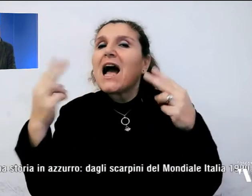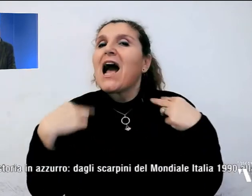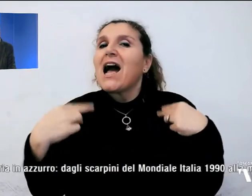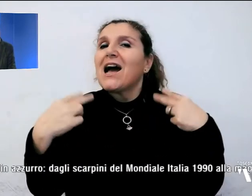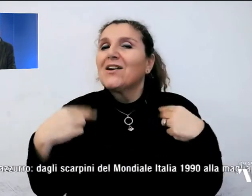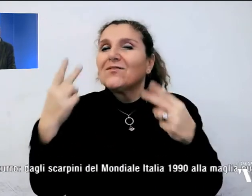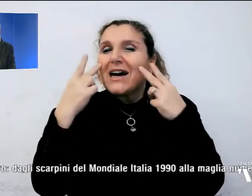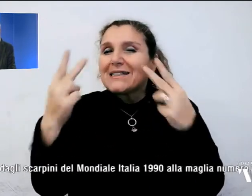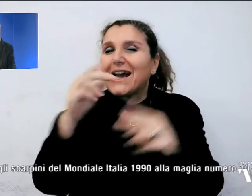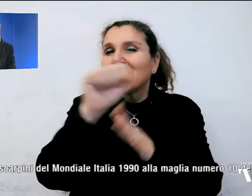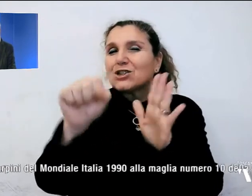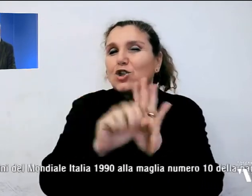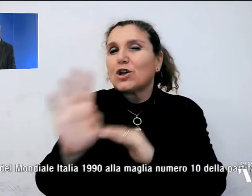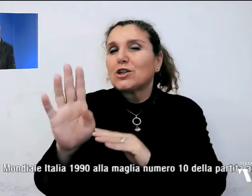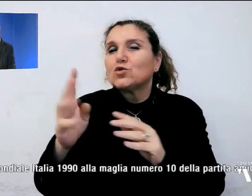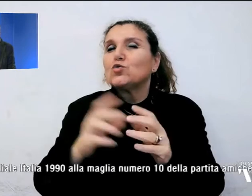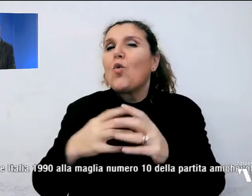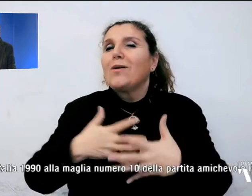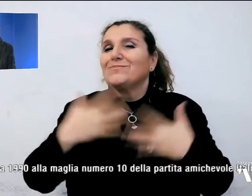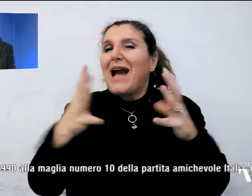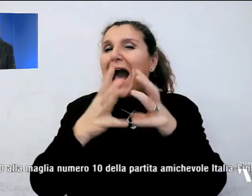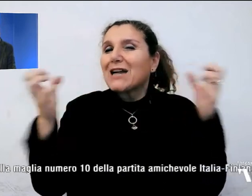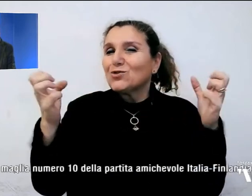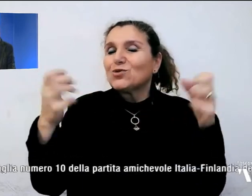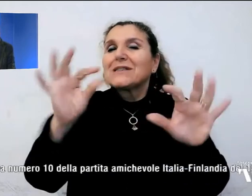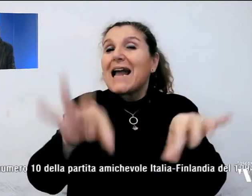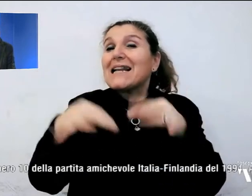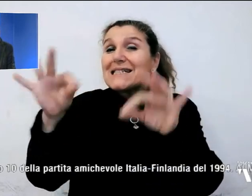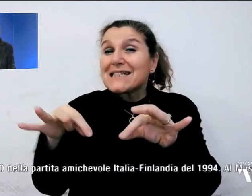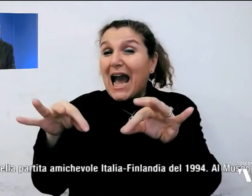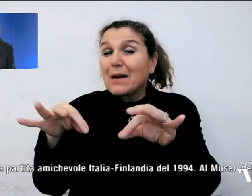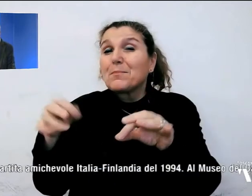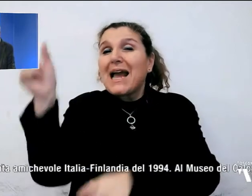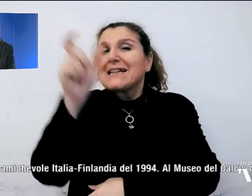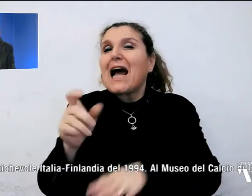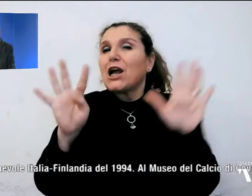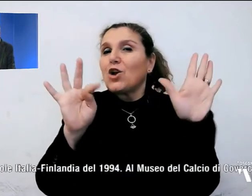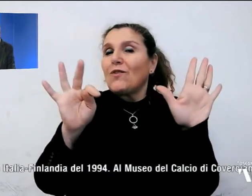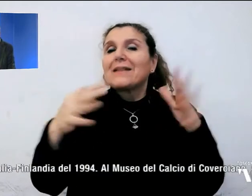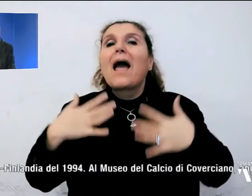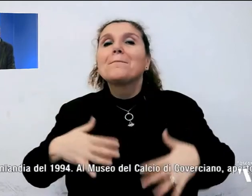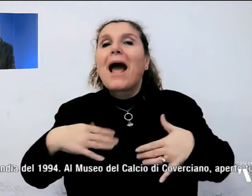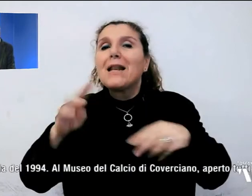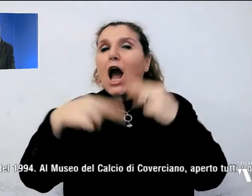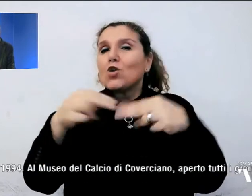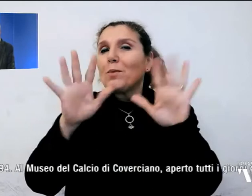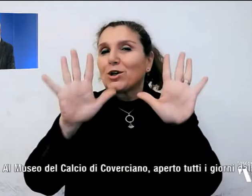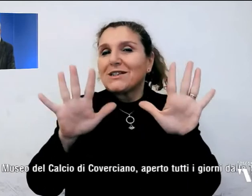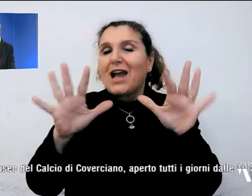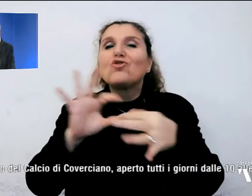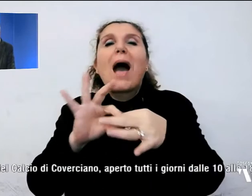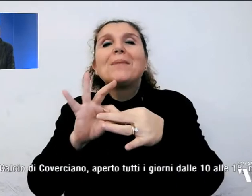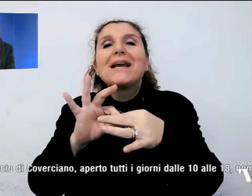dagli scarpini del Mondiale Italia 90 alla maglia numero 10 della partita amichevole Italia-Finlandia del